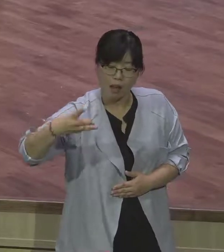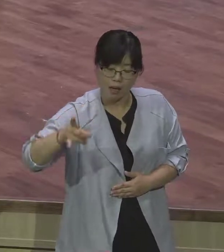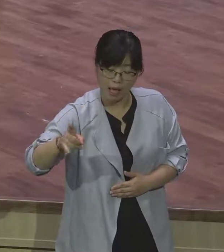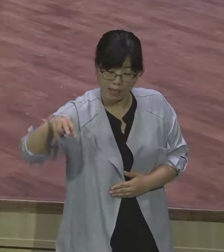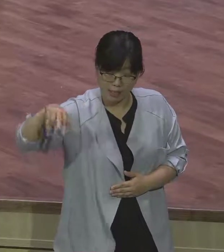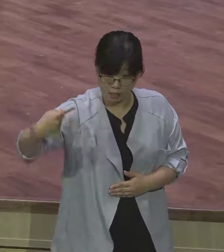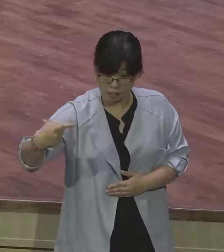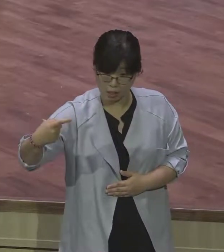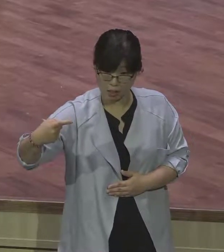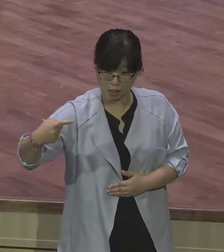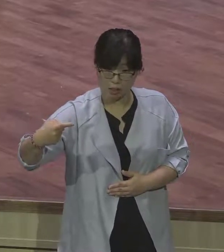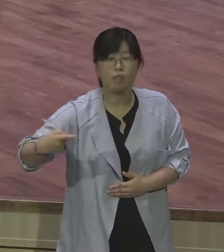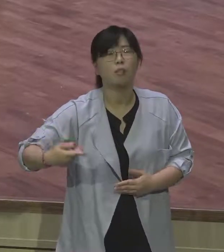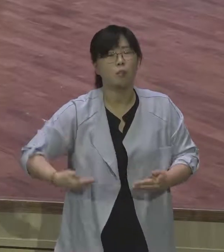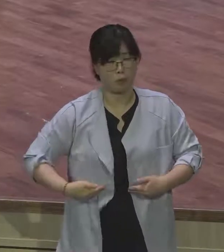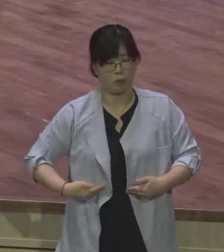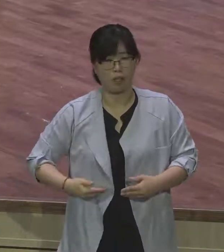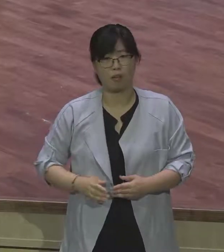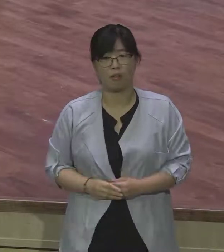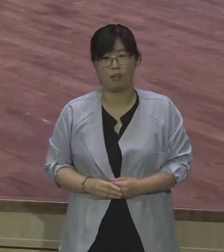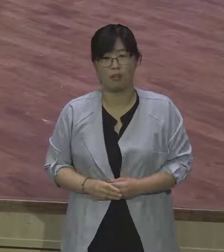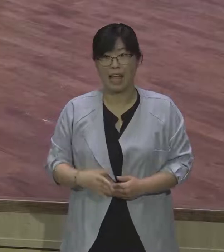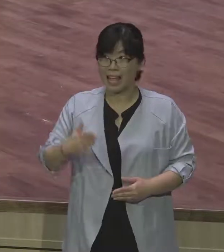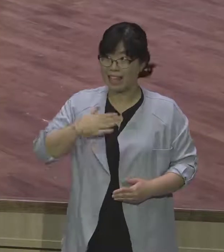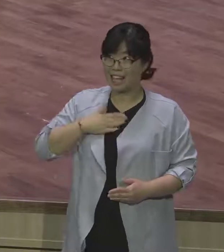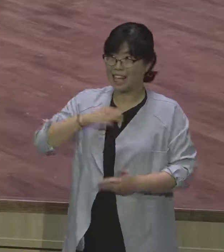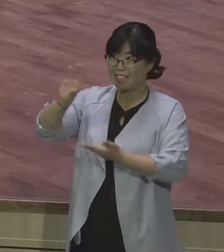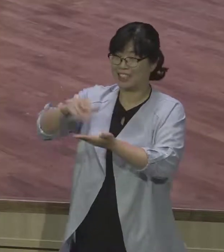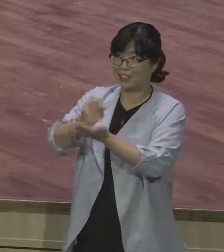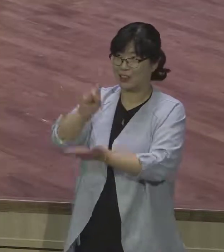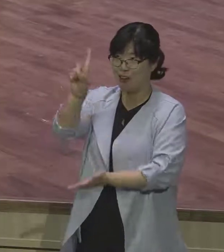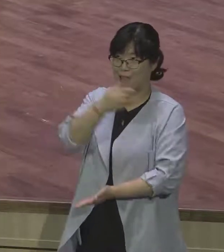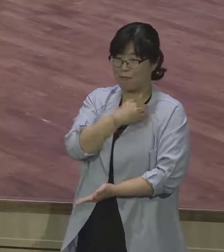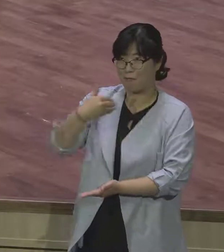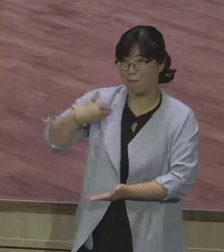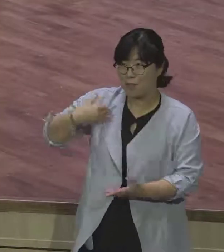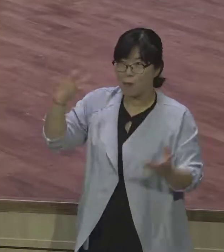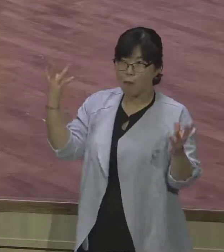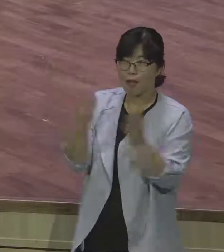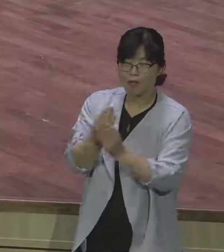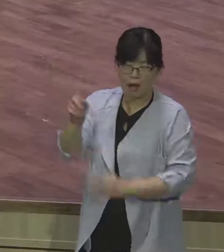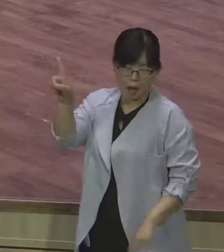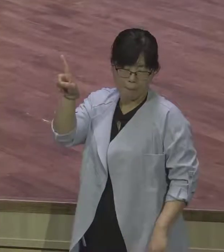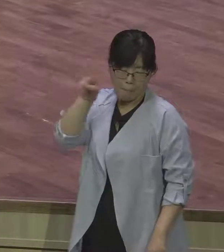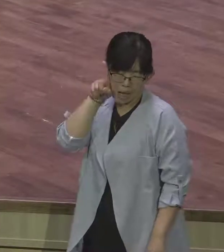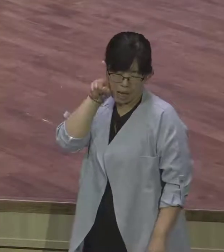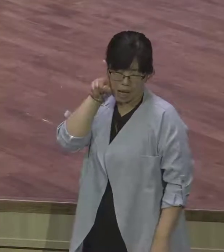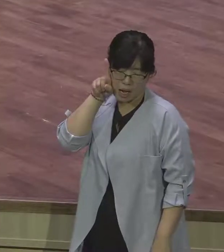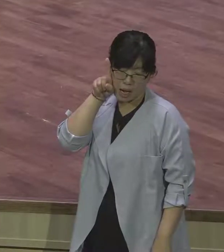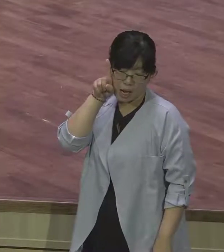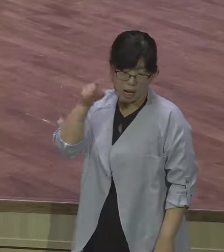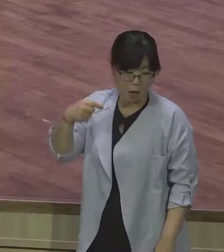오직 그리스도로 결정체로 촥 다져져가지고 전혀 영향을 안 받아